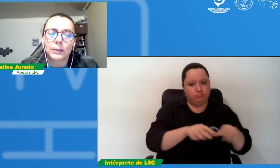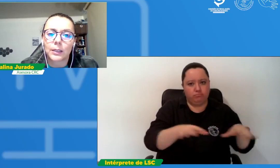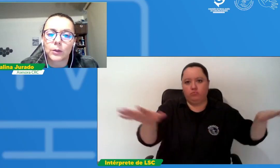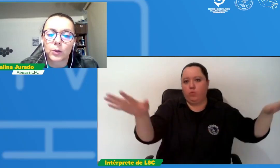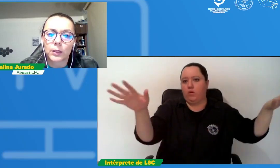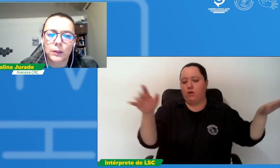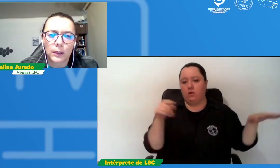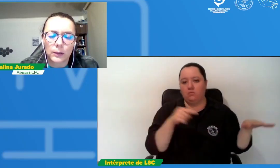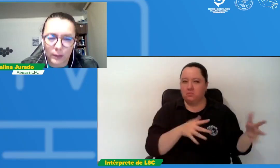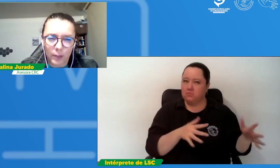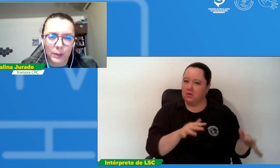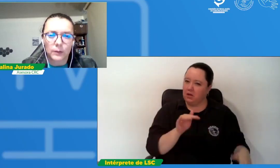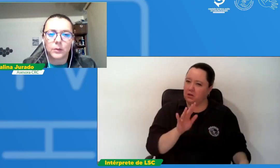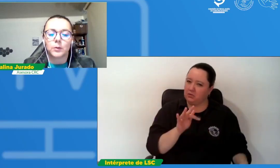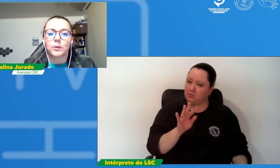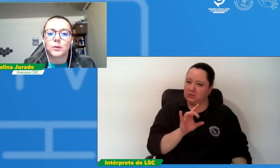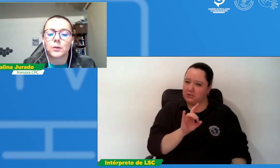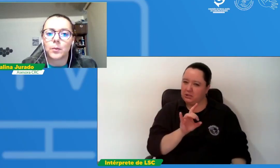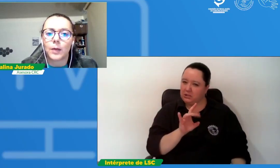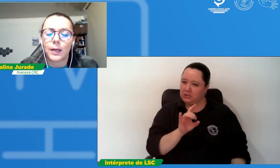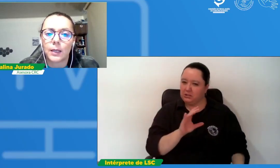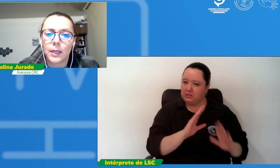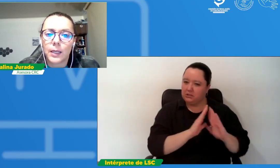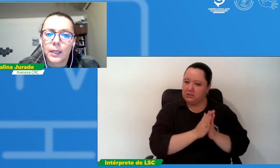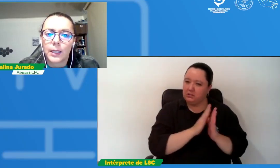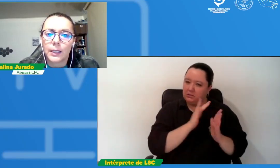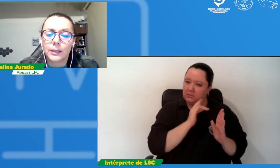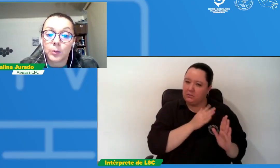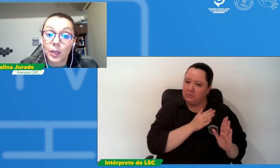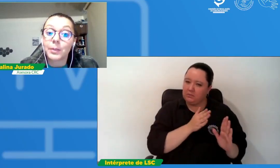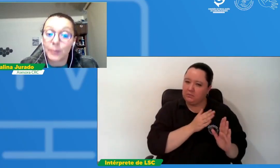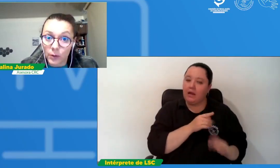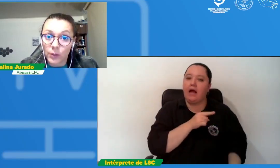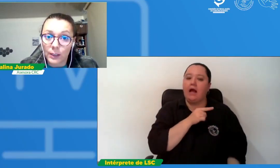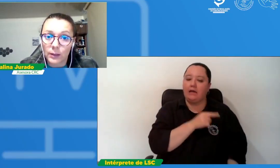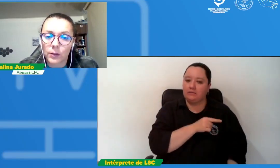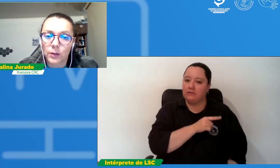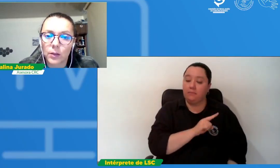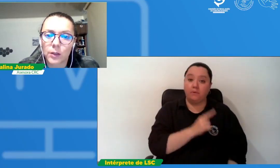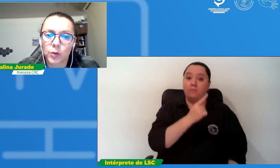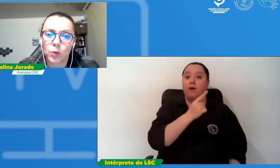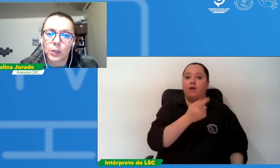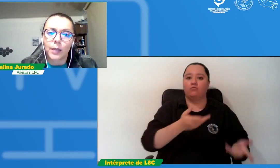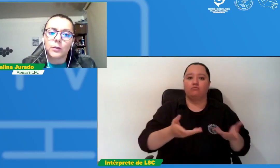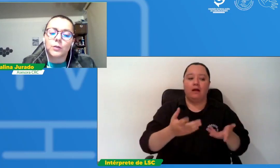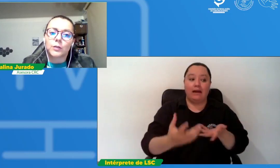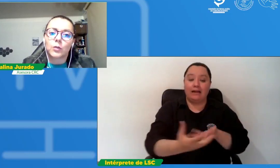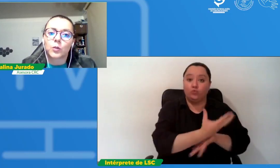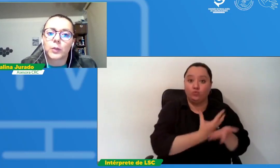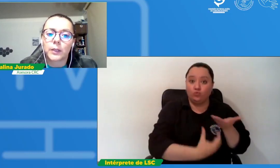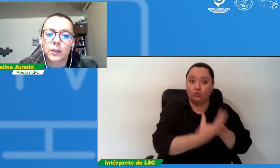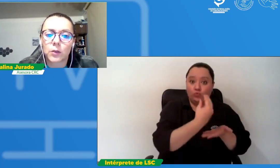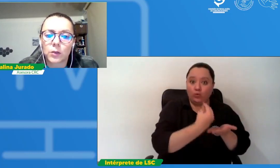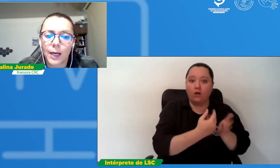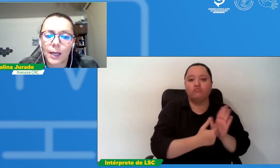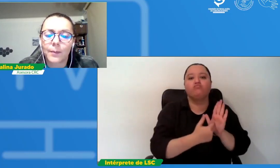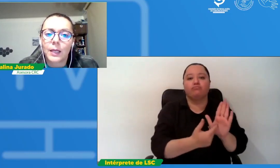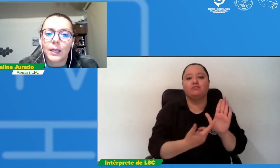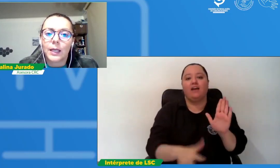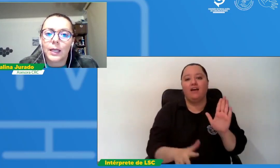el 14 15 de diciembre si no estoy mal hicimos la primera socialización de los resultados estos los pueden encontrar en